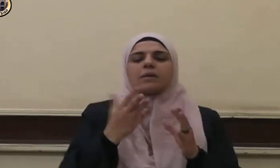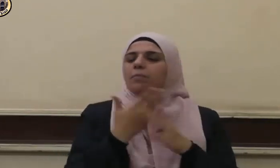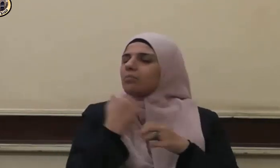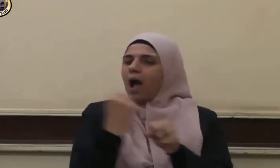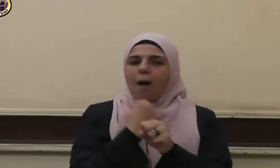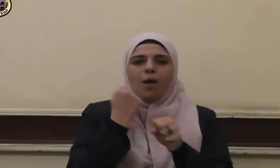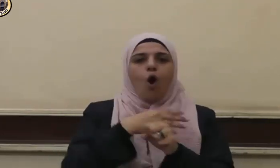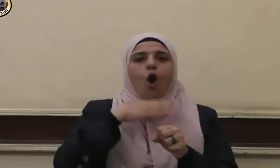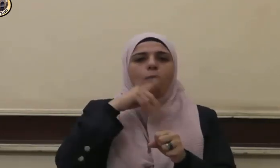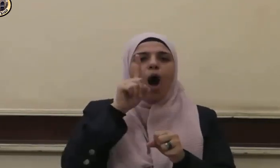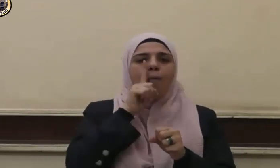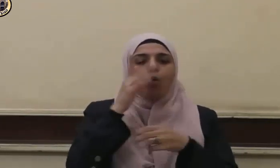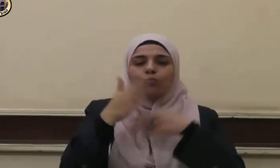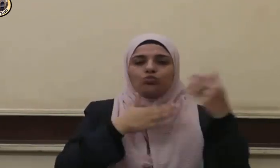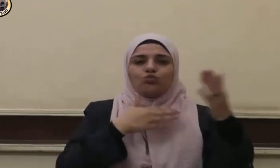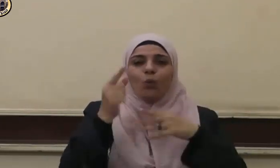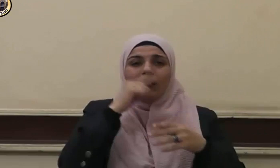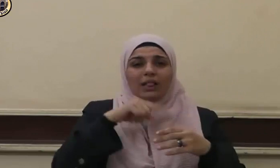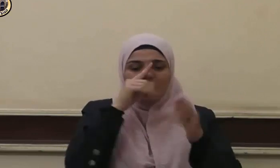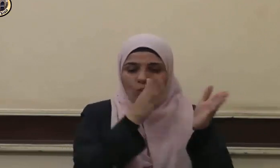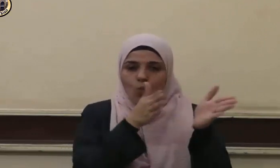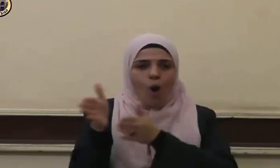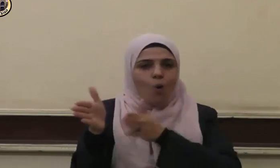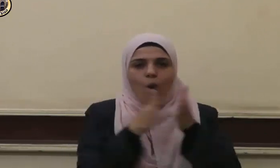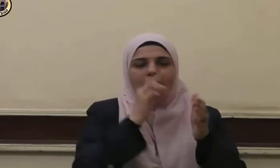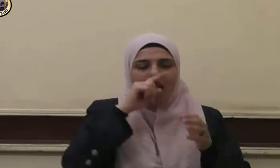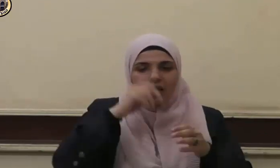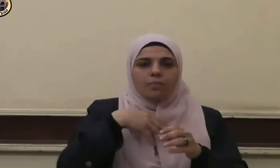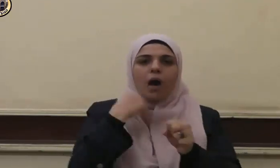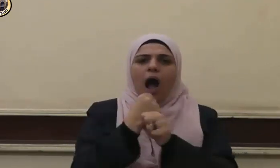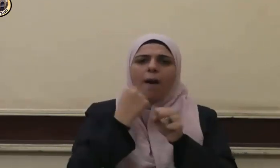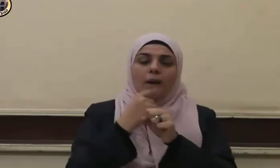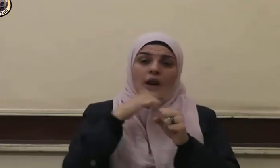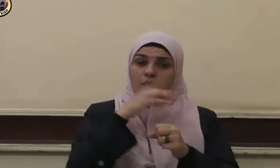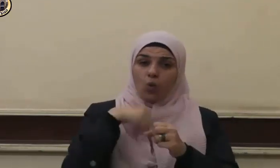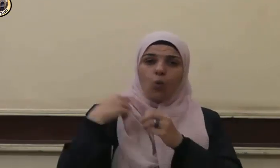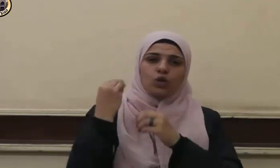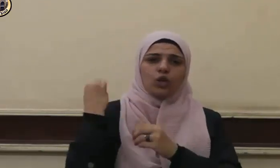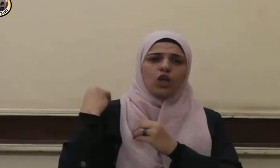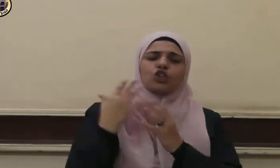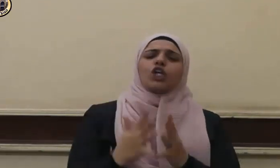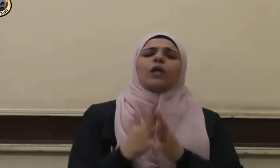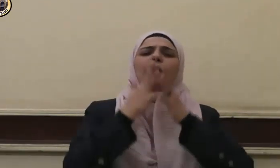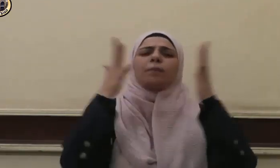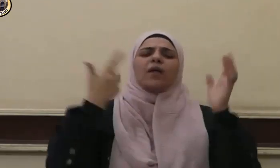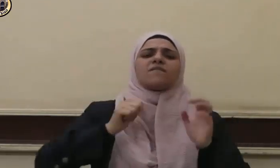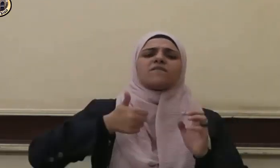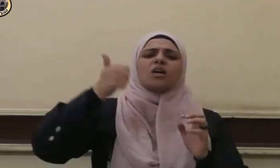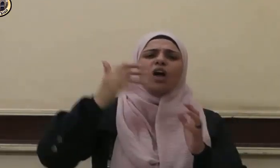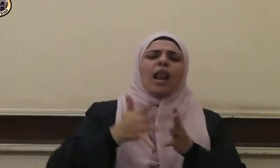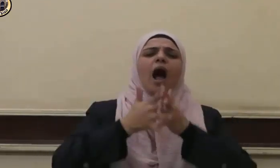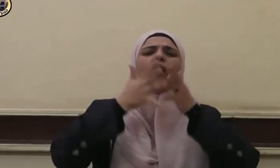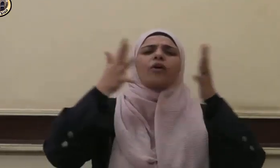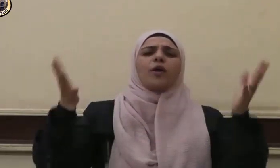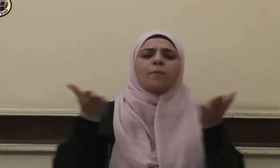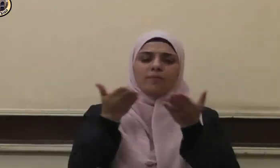للبر بالوالدين آثار وفوائد عظمة وفضائل جليلة